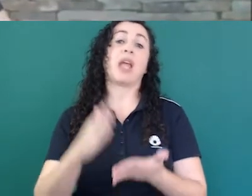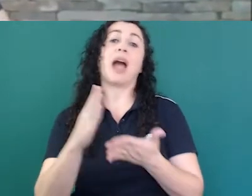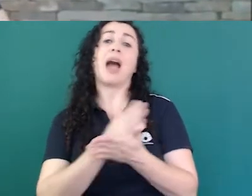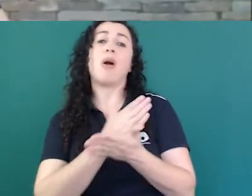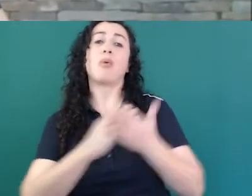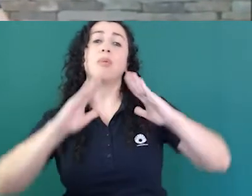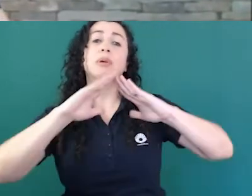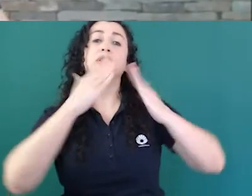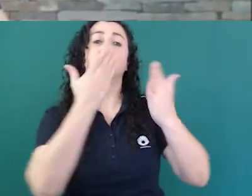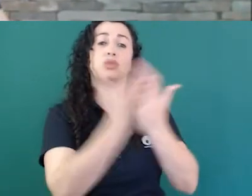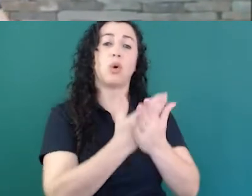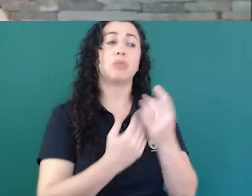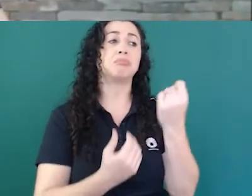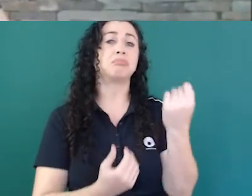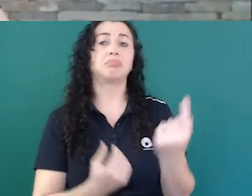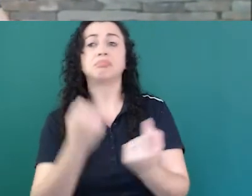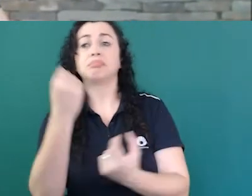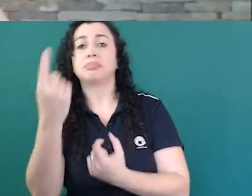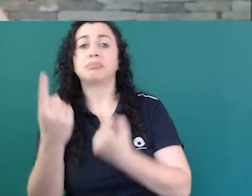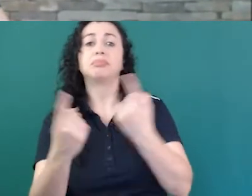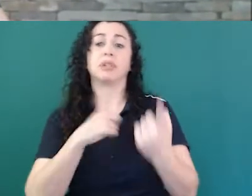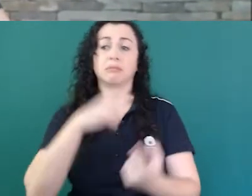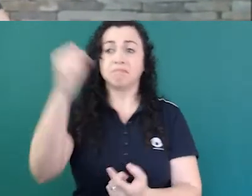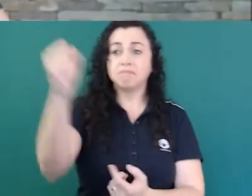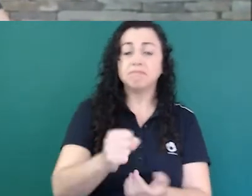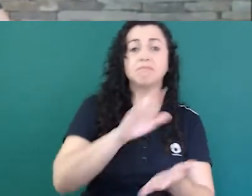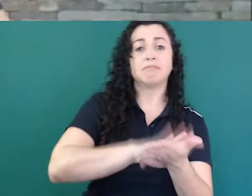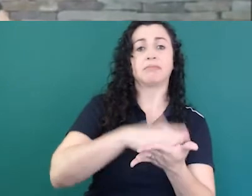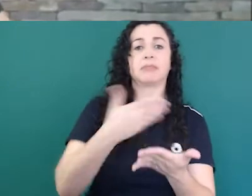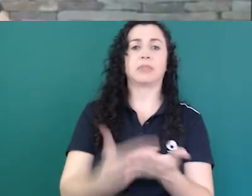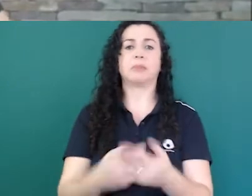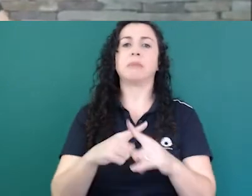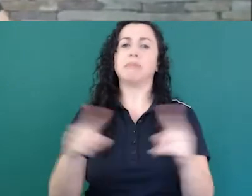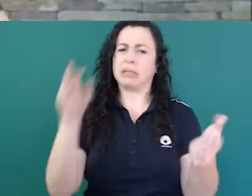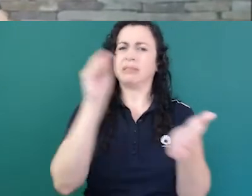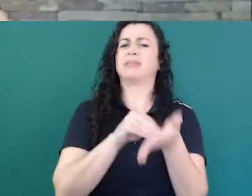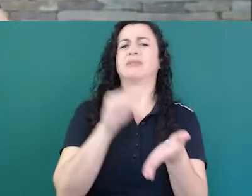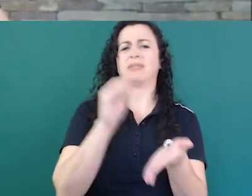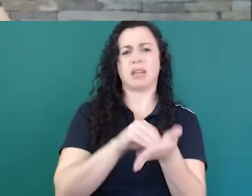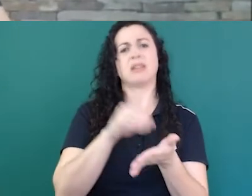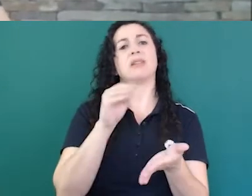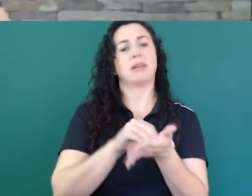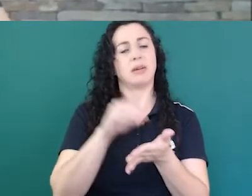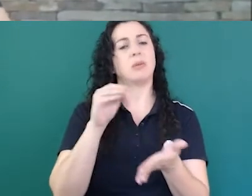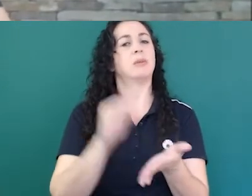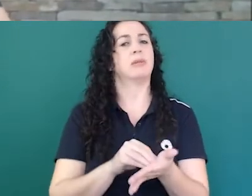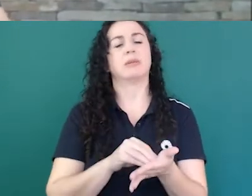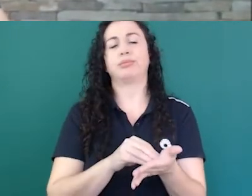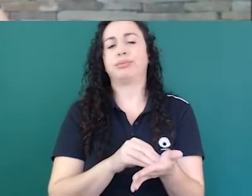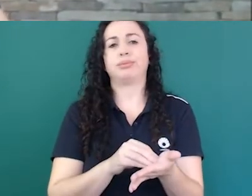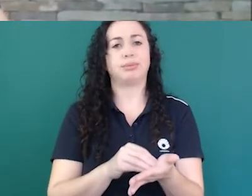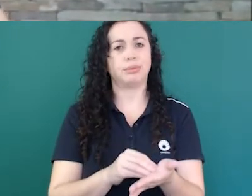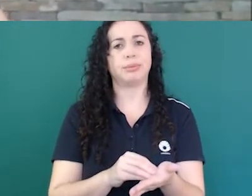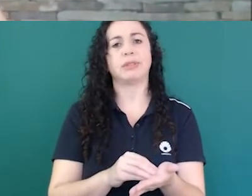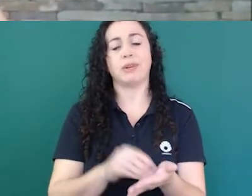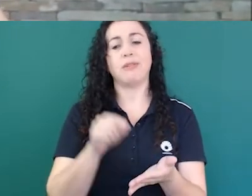a necessidade a grande lacuna de intérpretes em sala de aula de material de ensino porque como